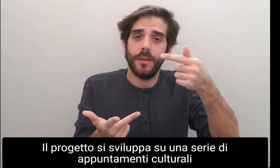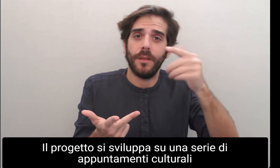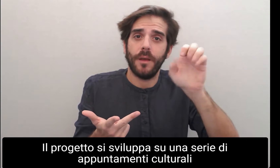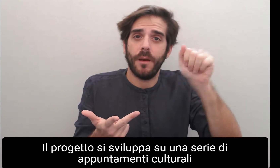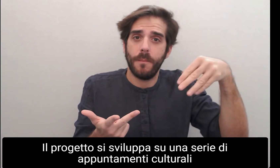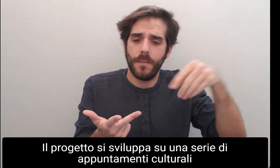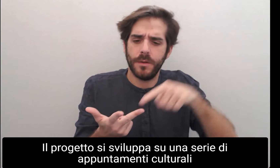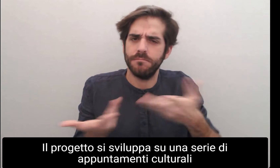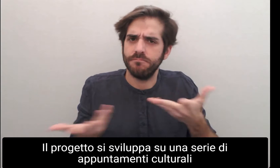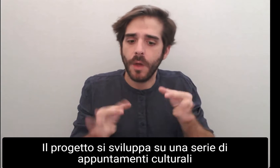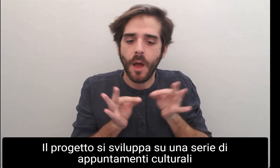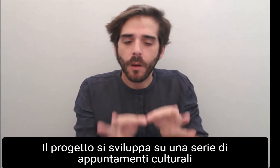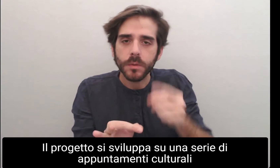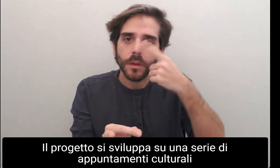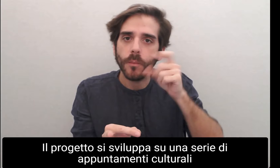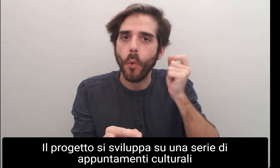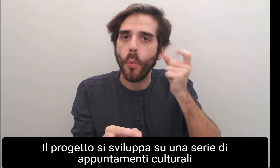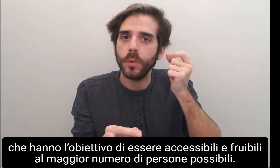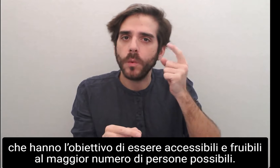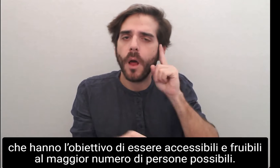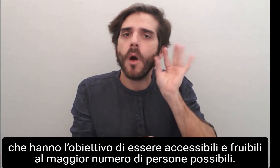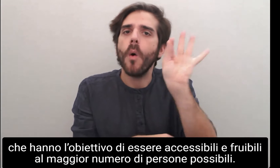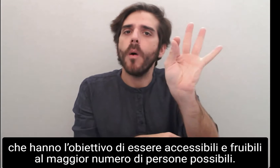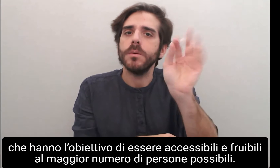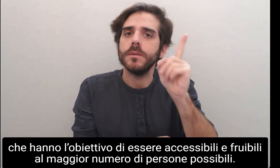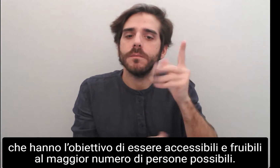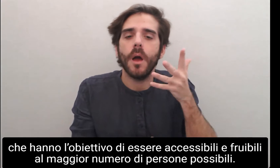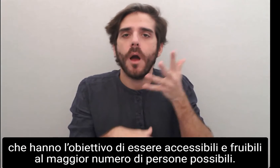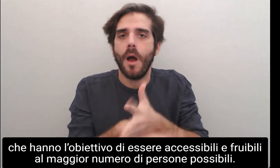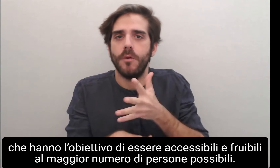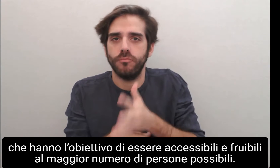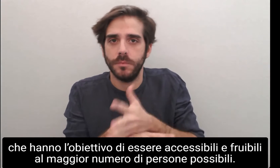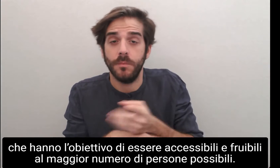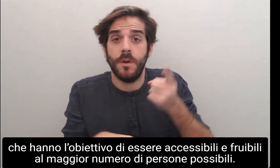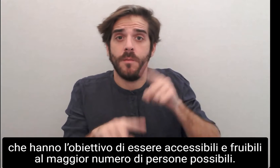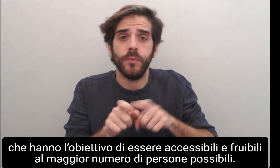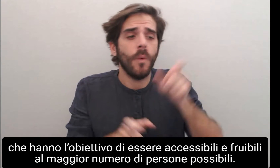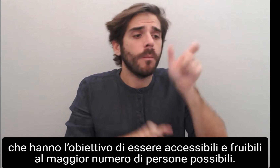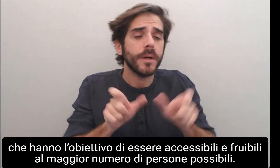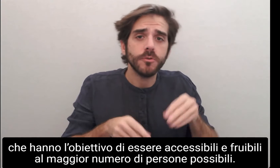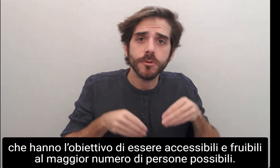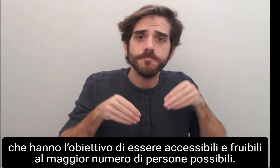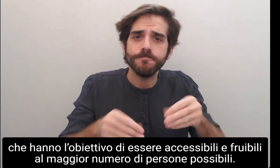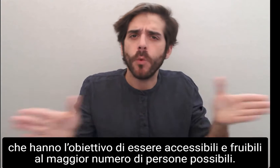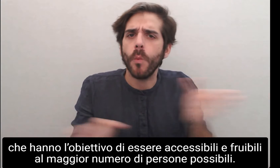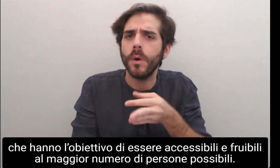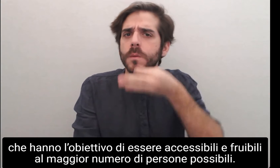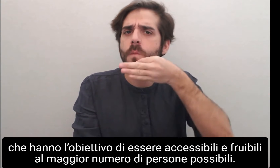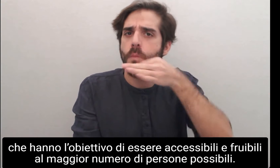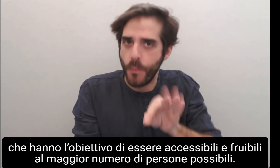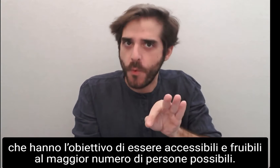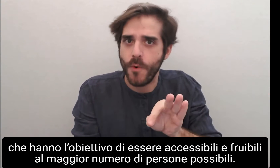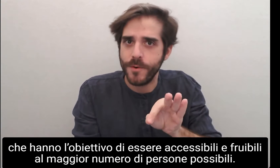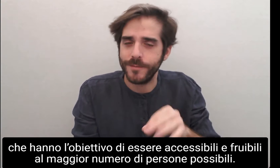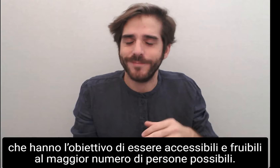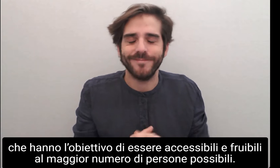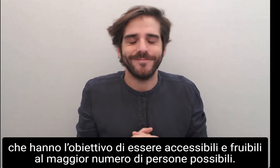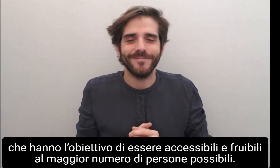su una serie di appuntamenti culturali che hanno l'obiettivo di essere accessibili e fruibili al maggior numero di persone possibili.